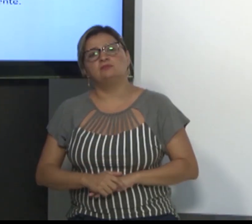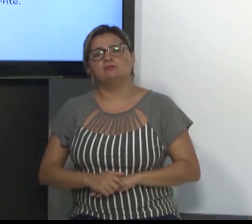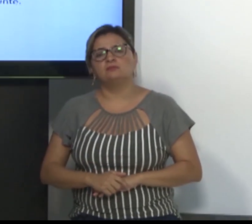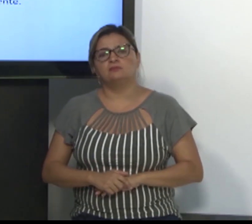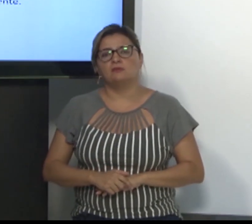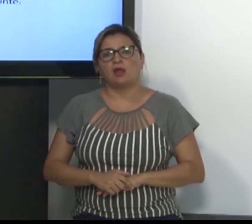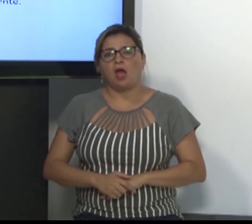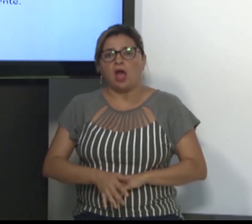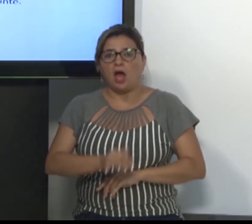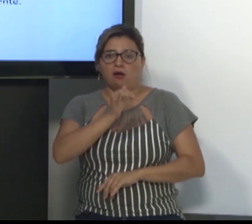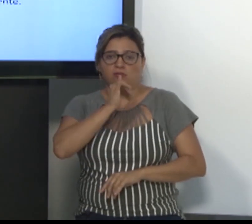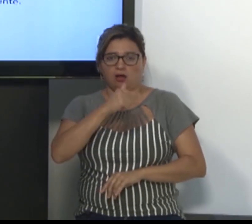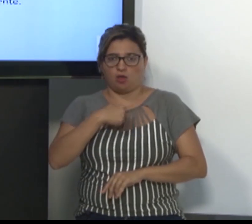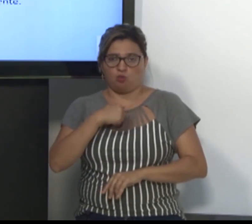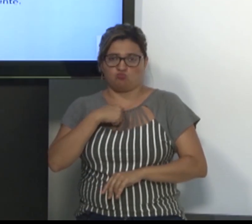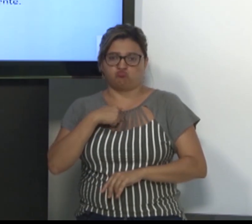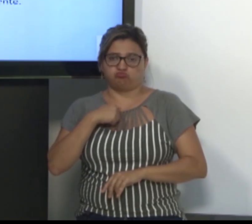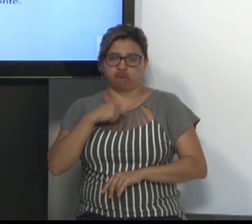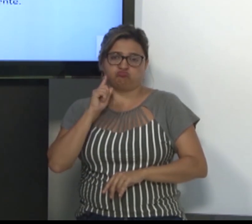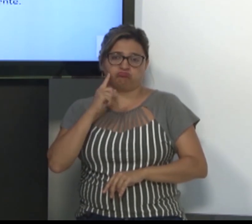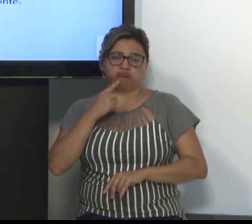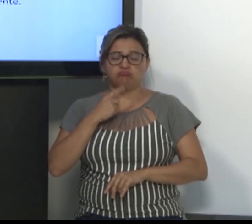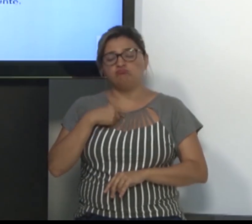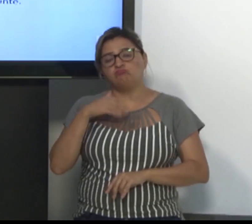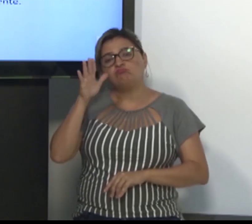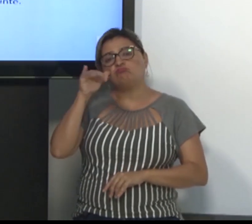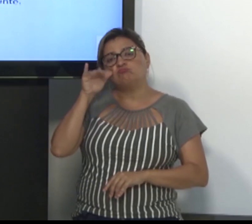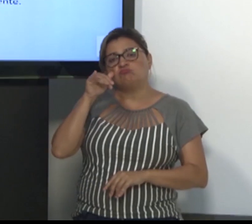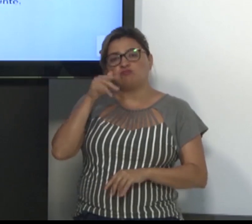Eu sou surda e estou vendo o vídeo.